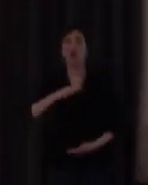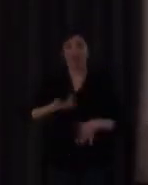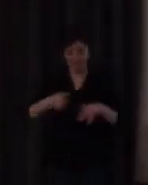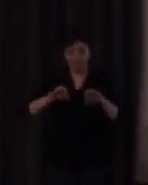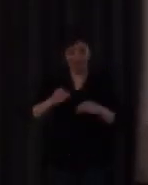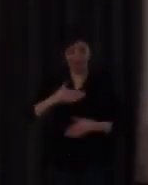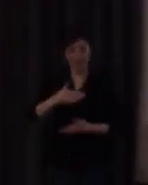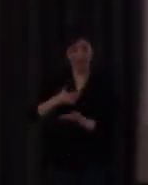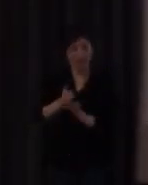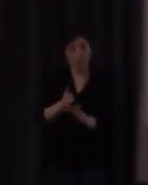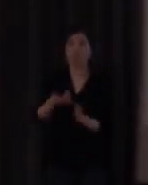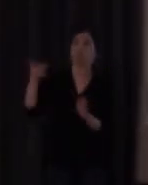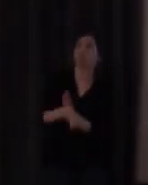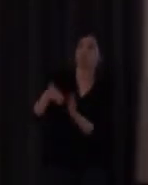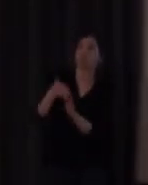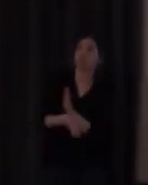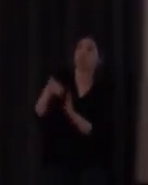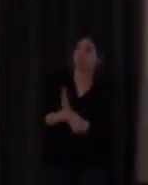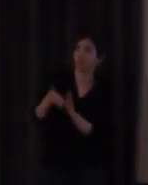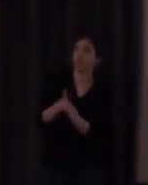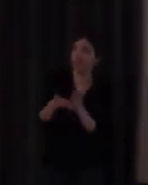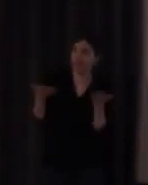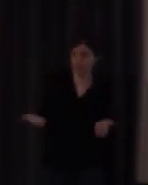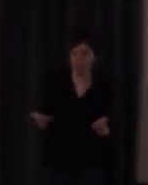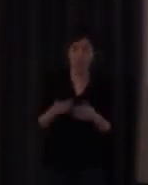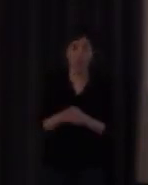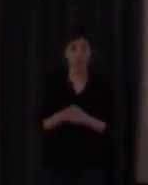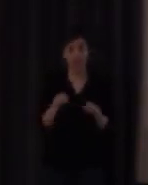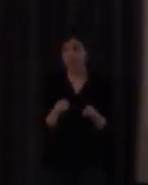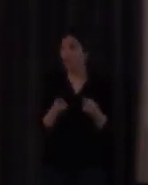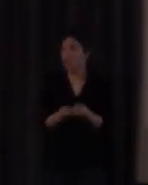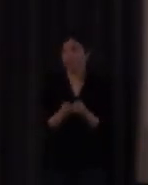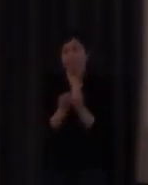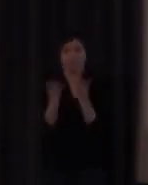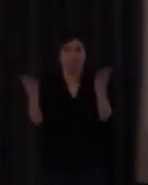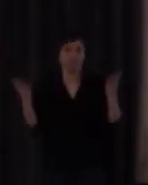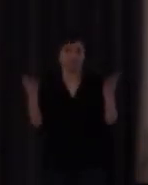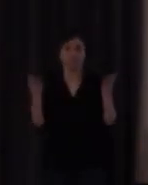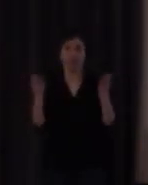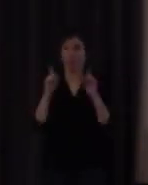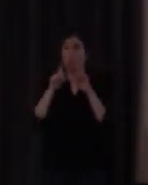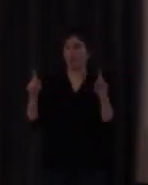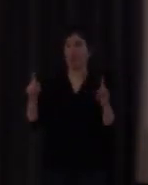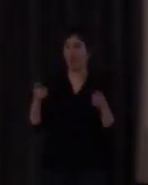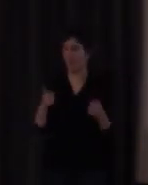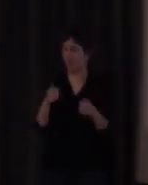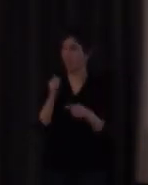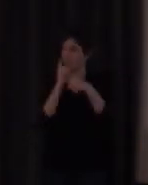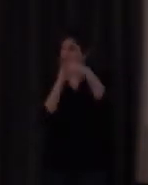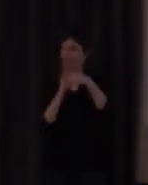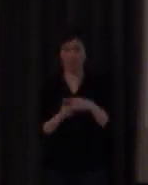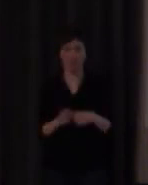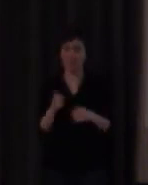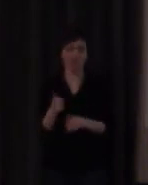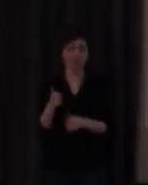en cada una de las materias sí que ocurre son en esto son numerosas las ventajas para para el aula en